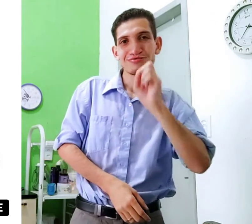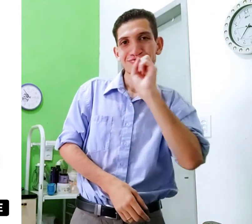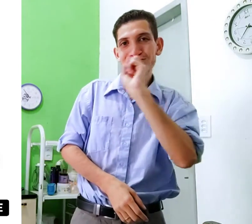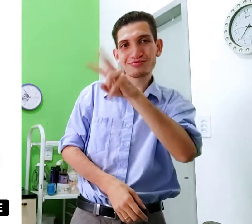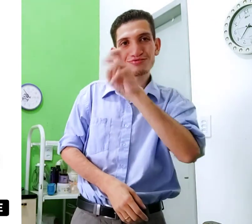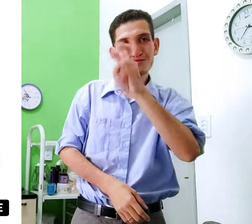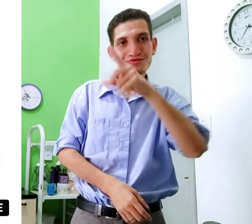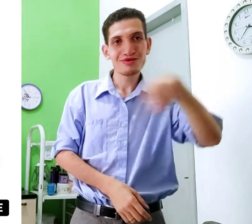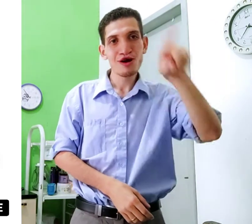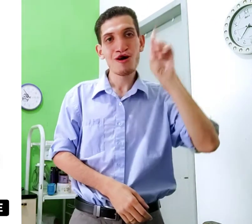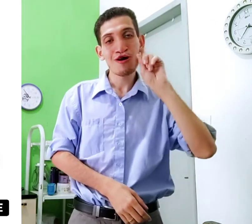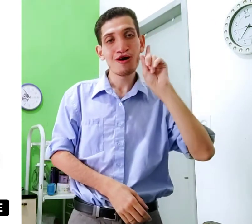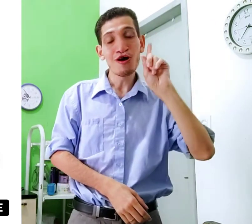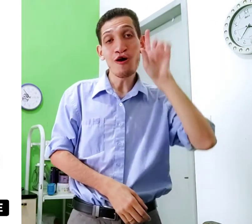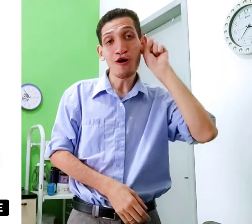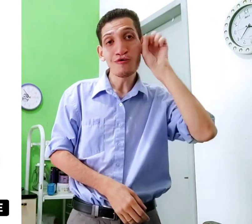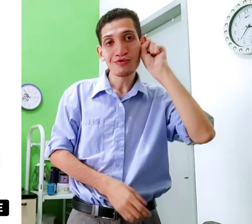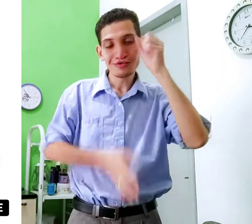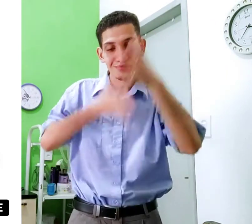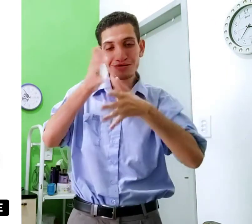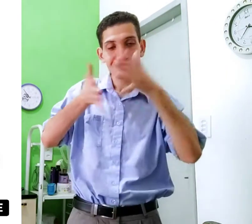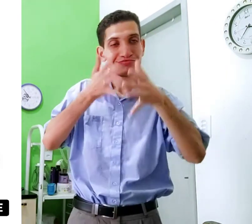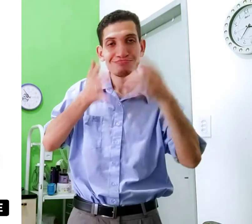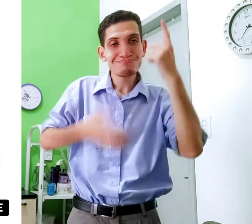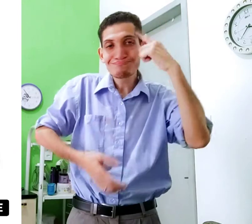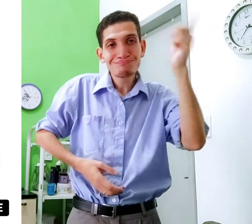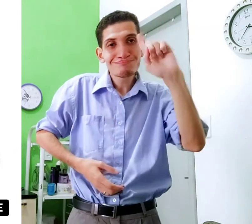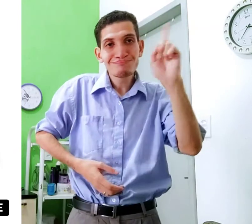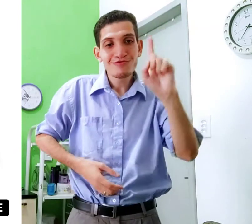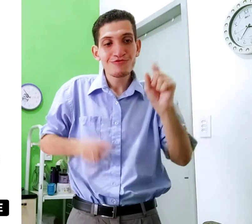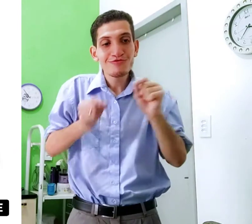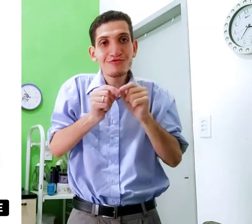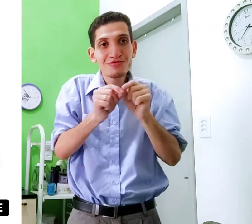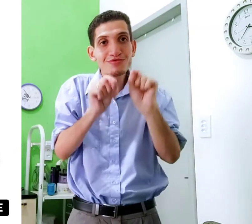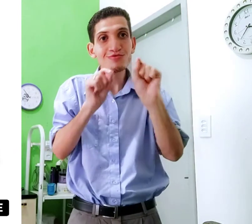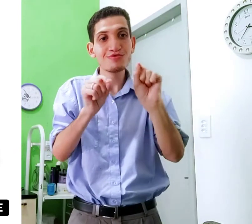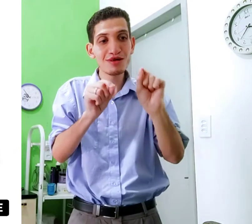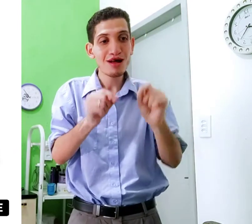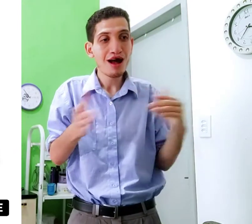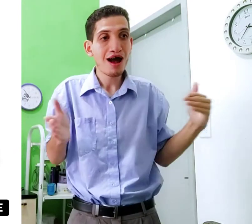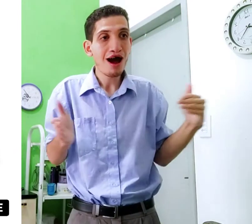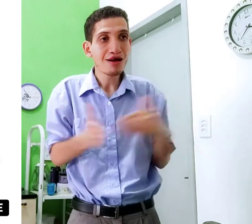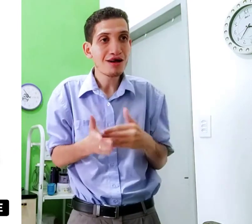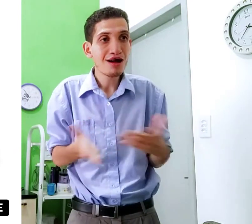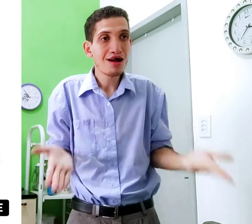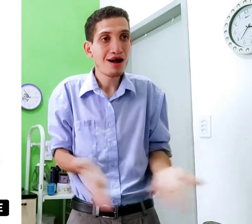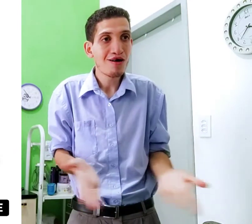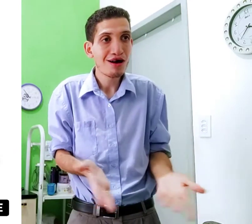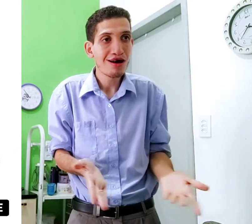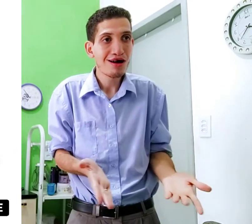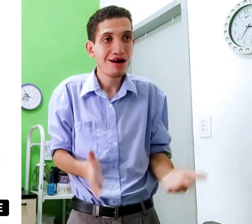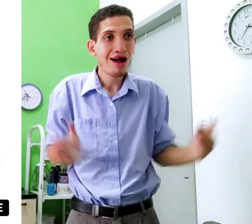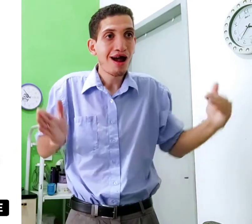hoje Eu já vi por aí, ouvinte, sinalizando, que não sabe, faz o quê? Até agora,